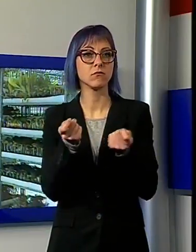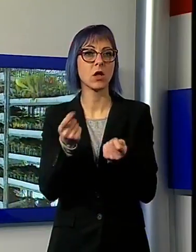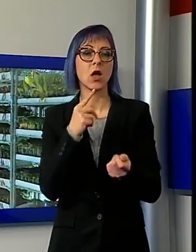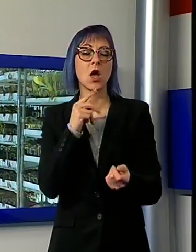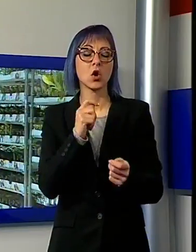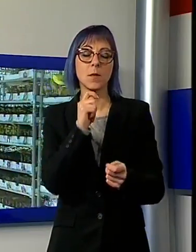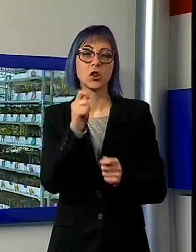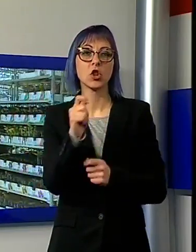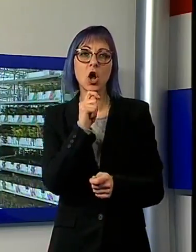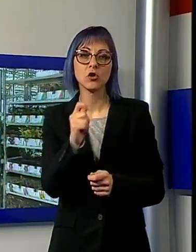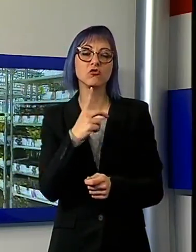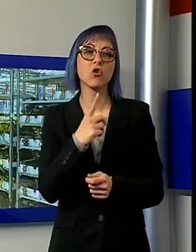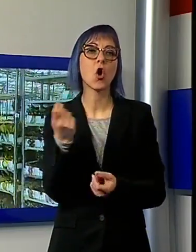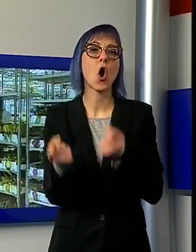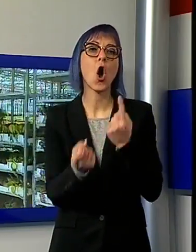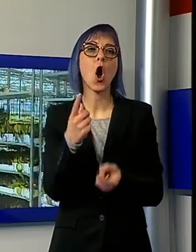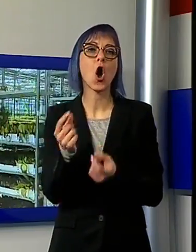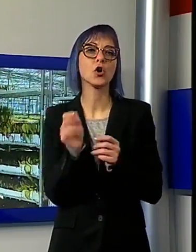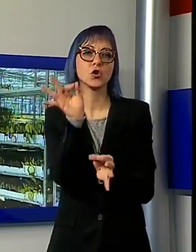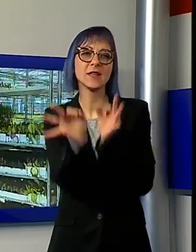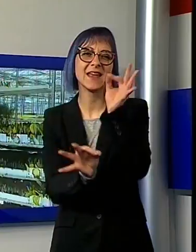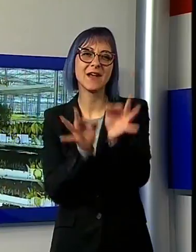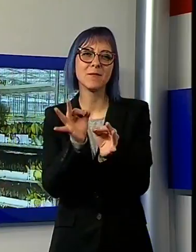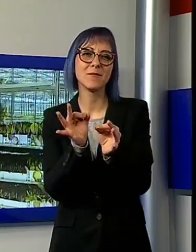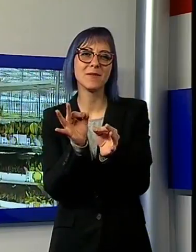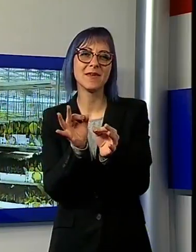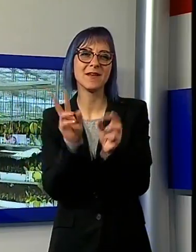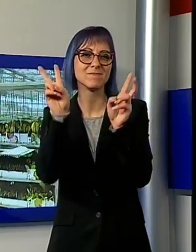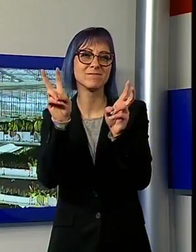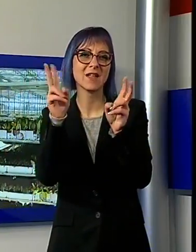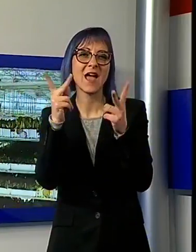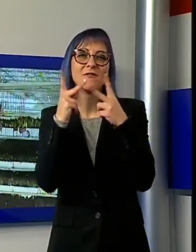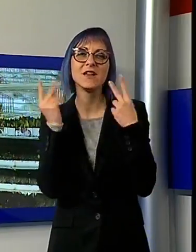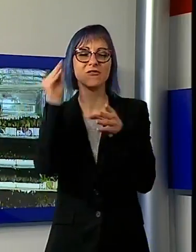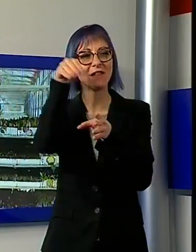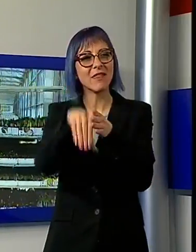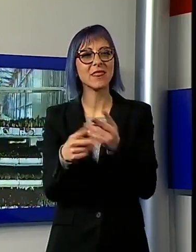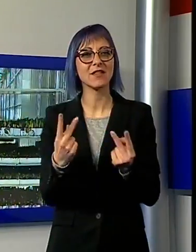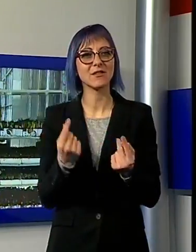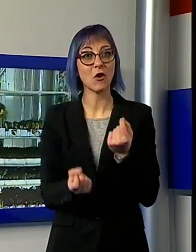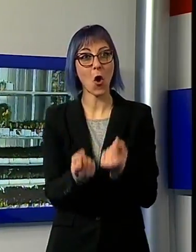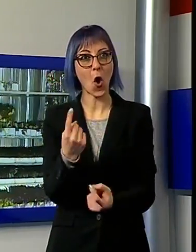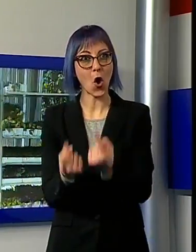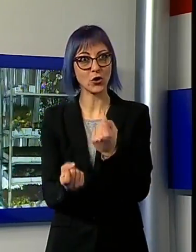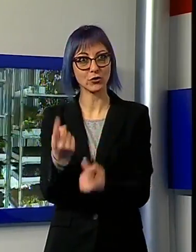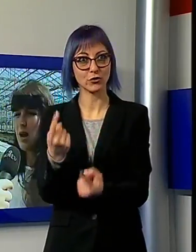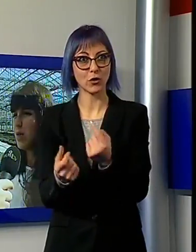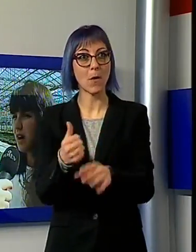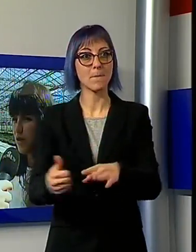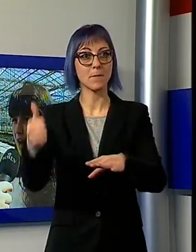Terapia, la felicità nell'orto. Protagonista sarà l'esperienza dei bambini affetti da autismo.